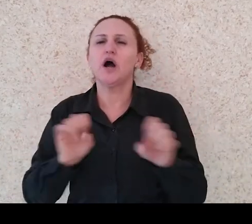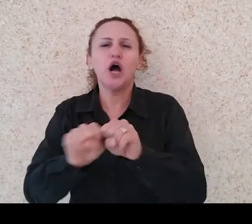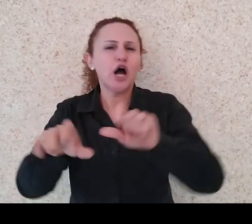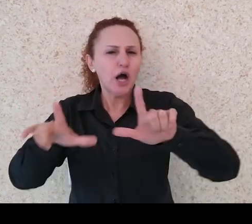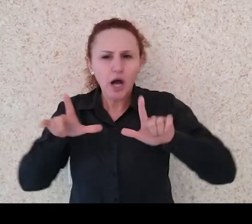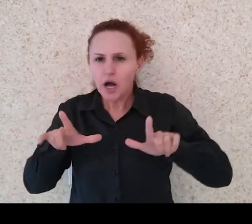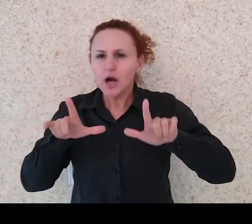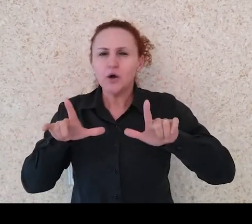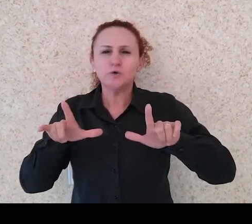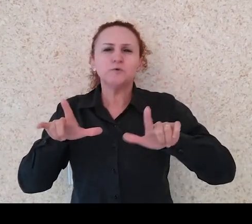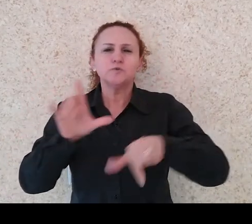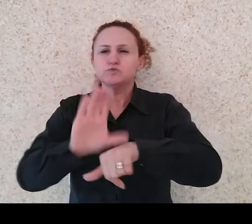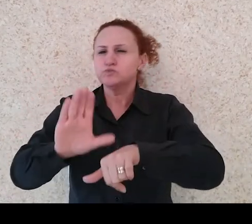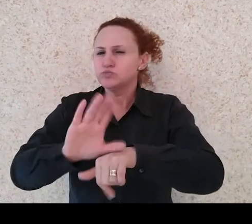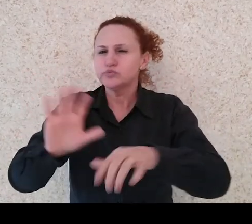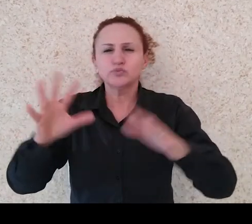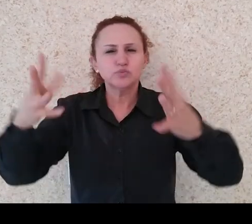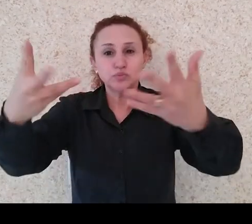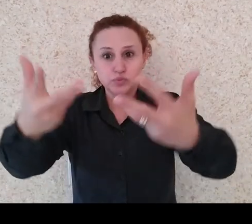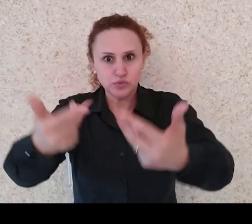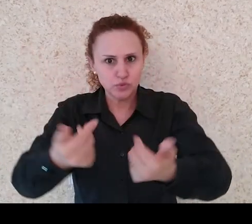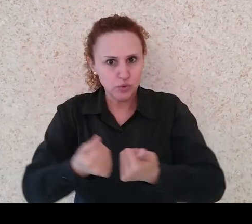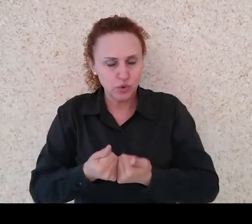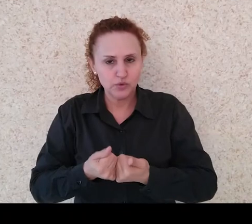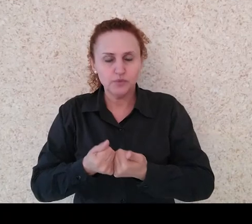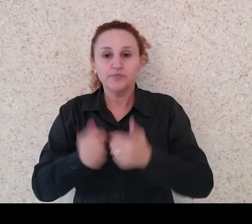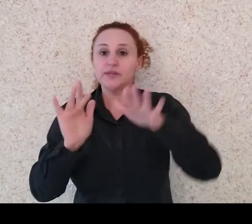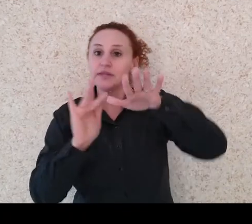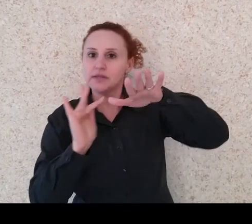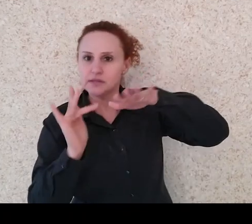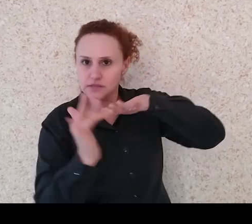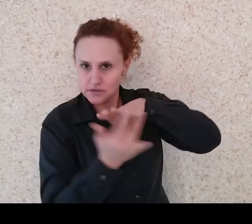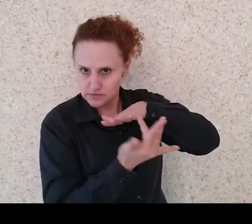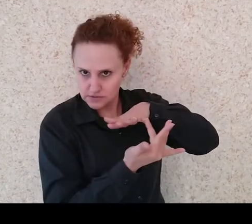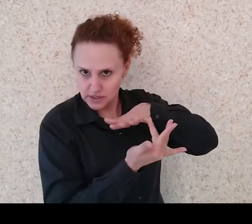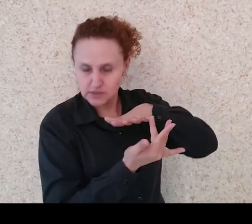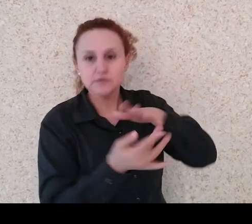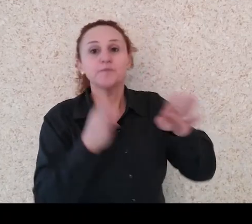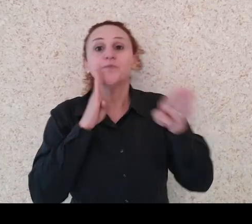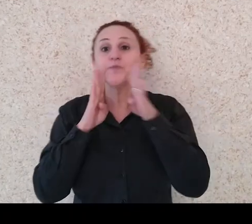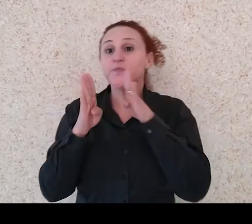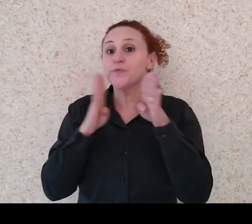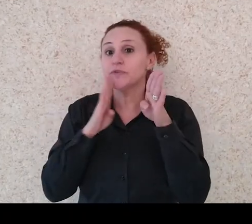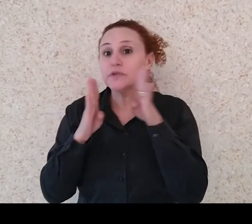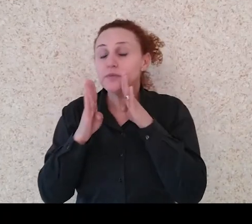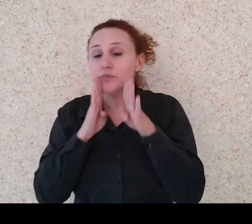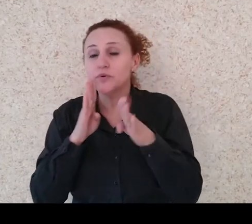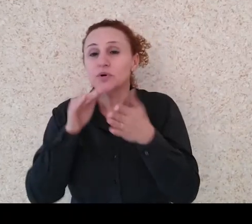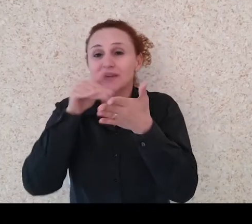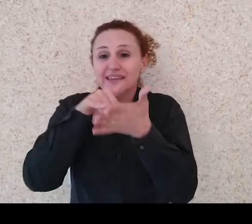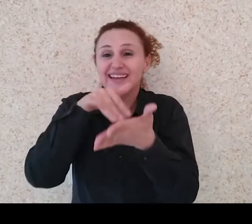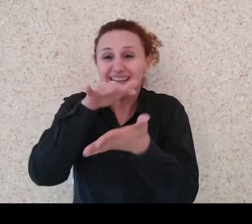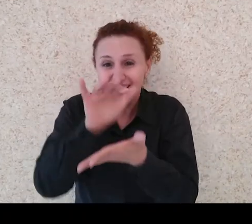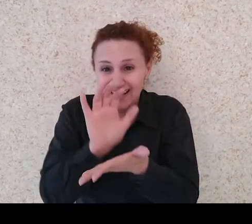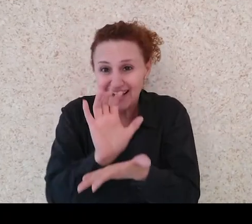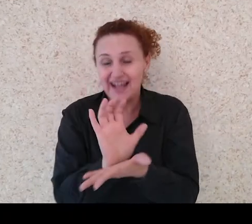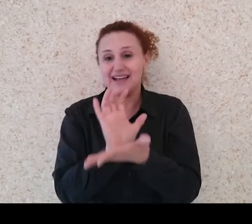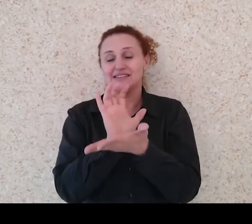a gente tem as nossas redes sociais, que é o Facebook, que é o CAS Guarapuava. O